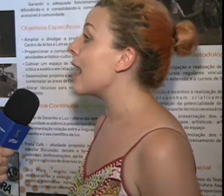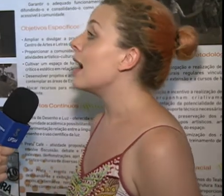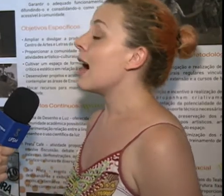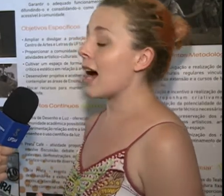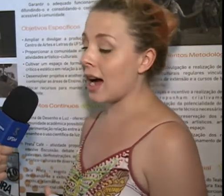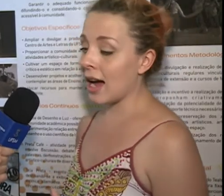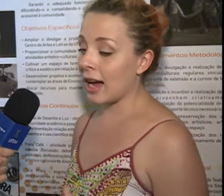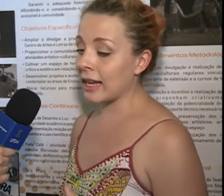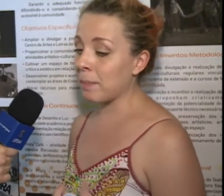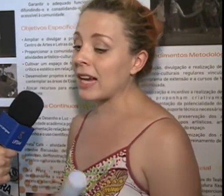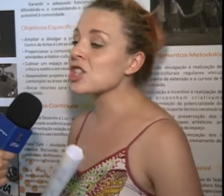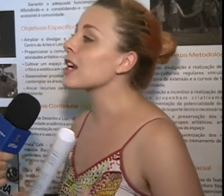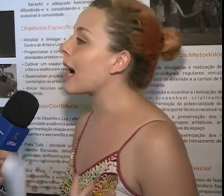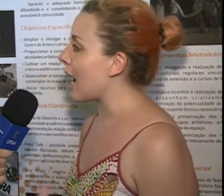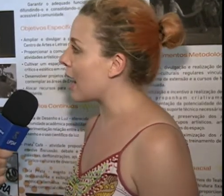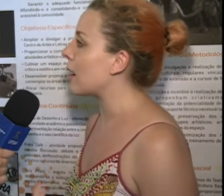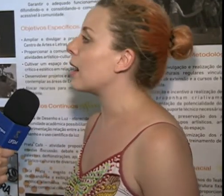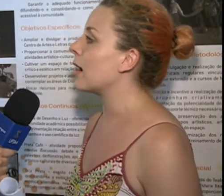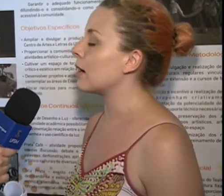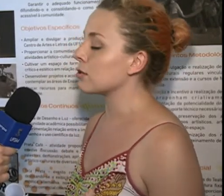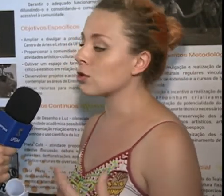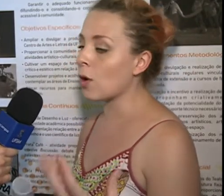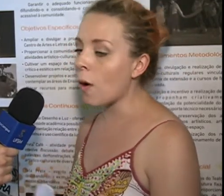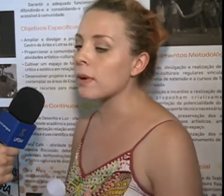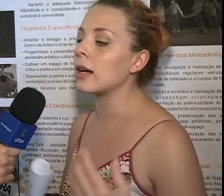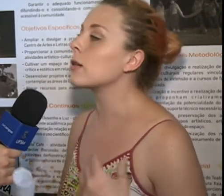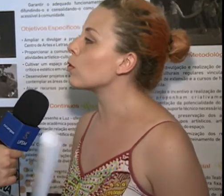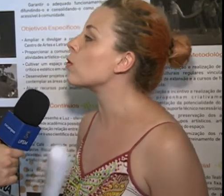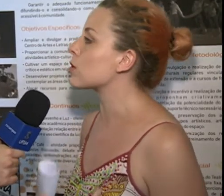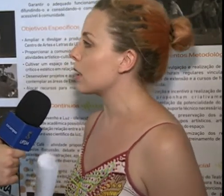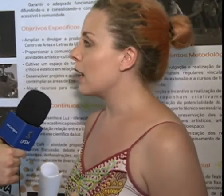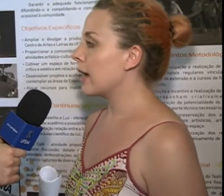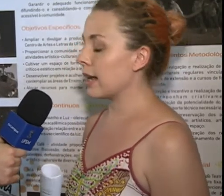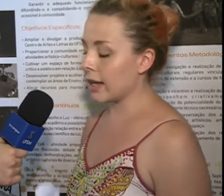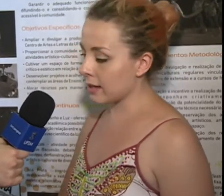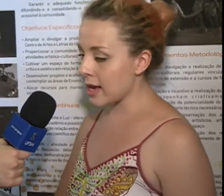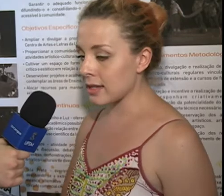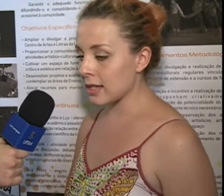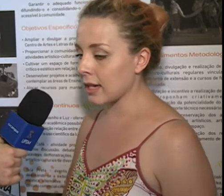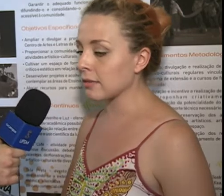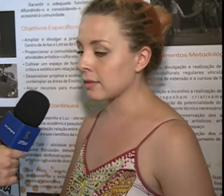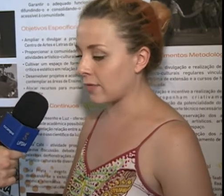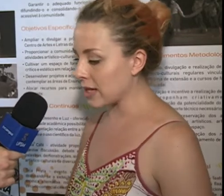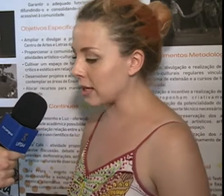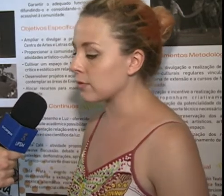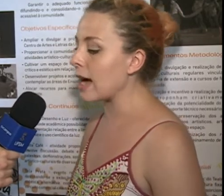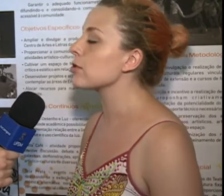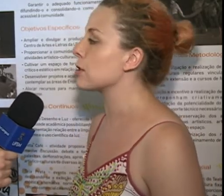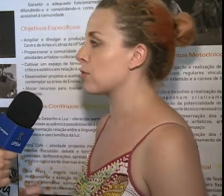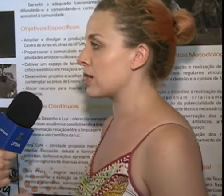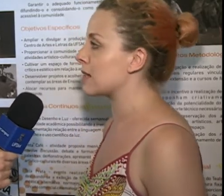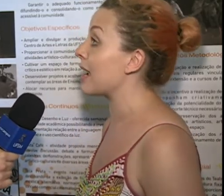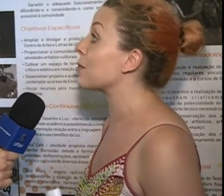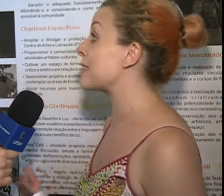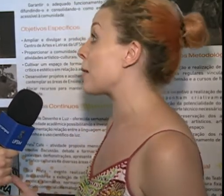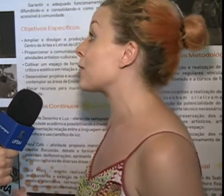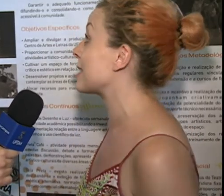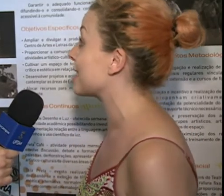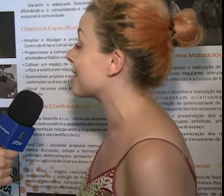e praticar a sombra e luz, e assim fazendo vários tipos de desenho. Isso é muito interessante,